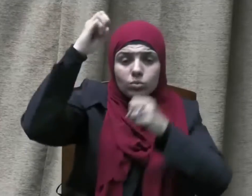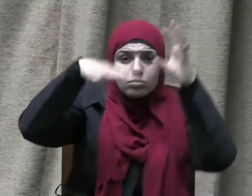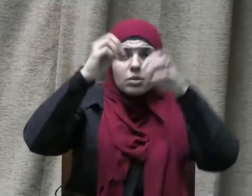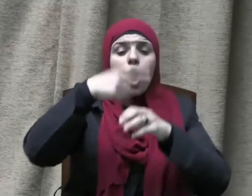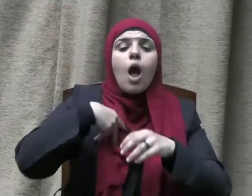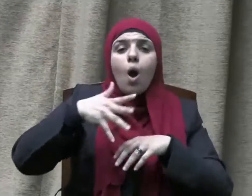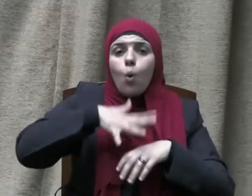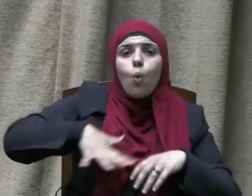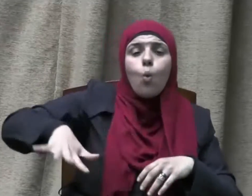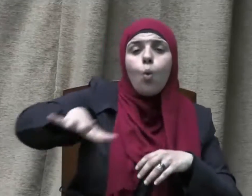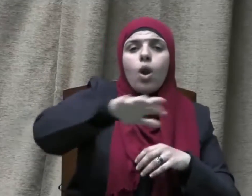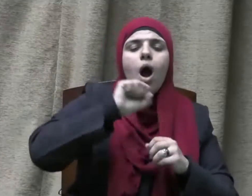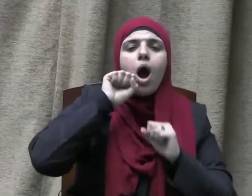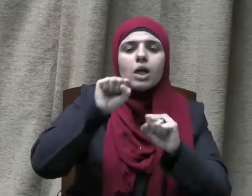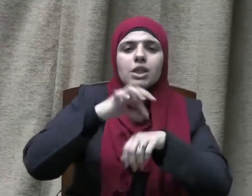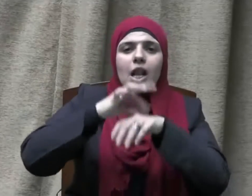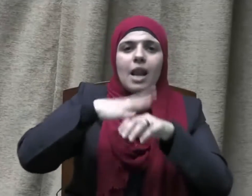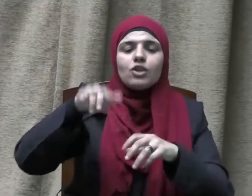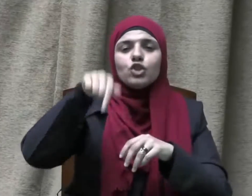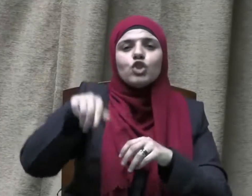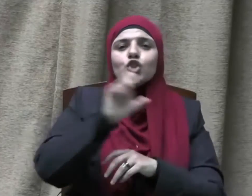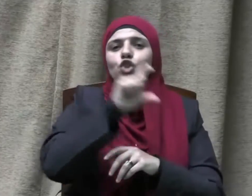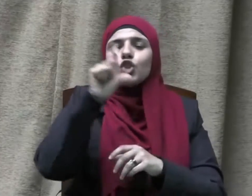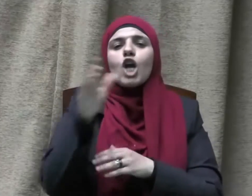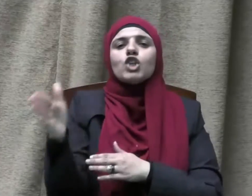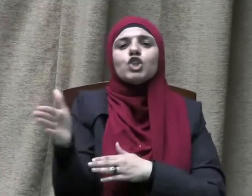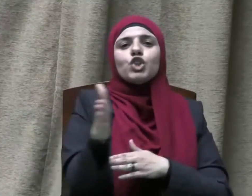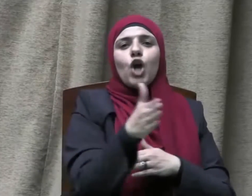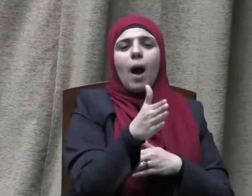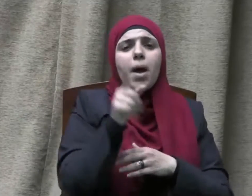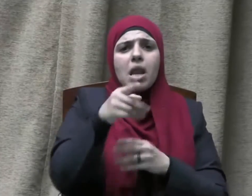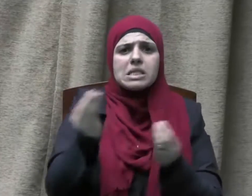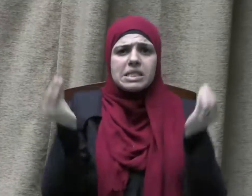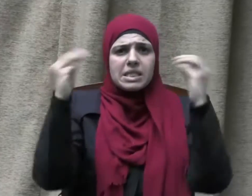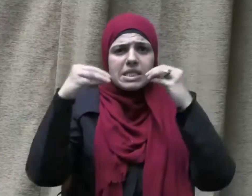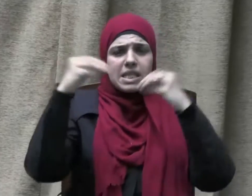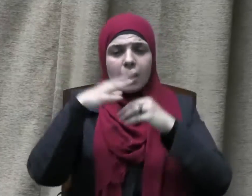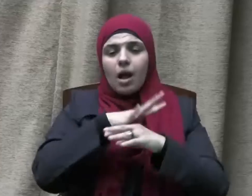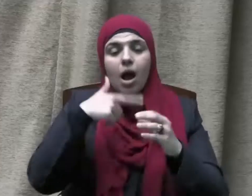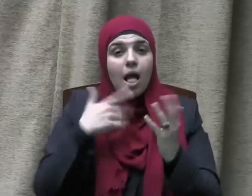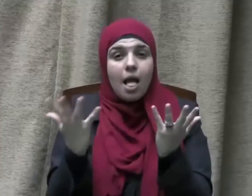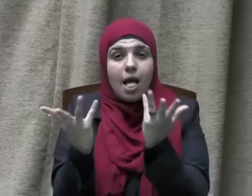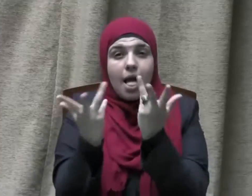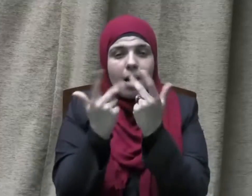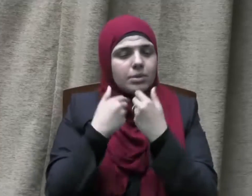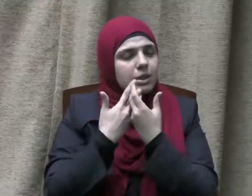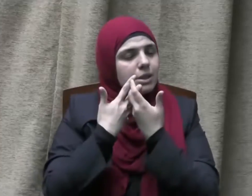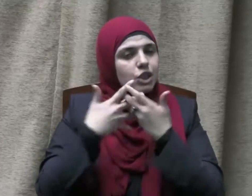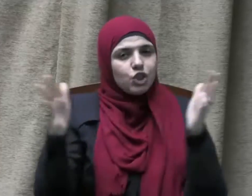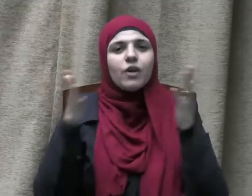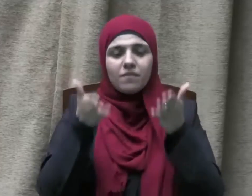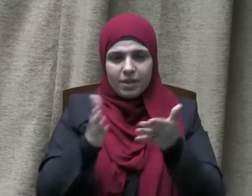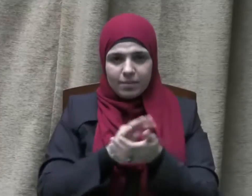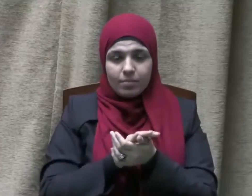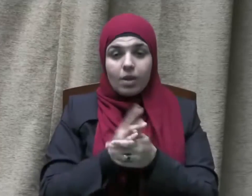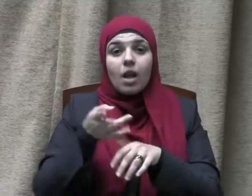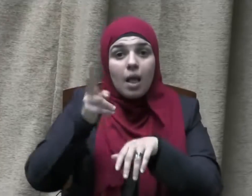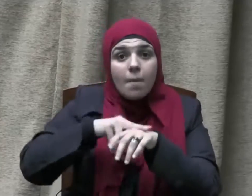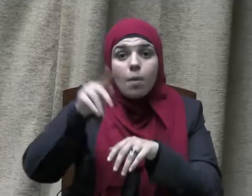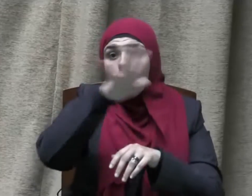المحمدية في شهر شعبانا أكثر من أن تحصى أو تعد وإن من الأحداث